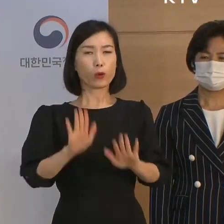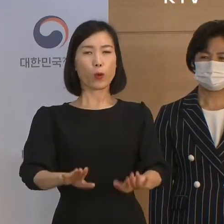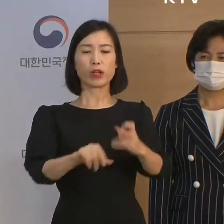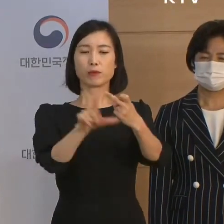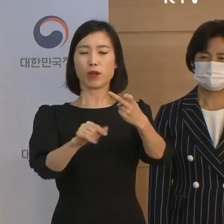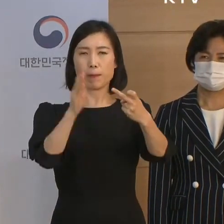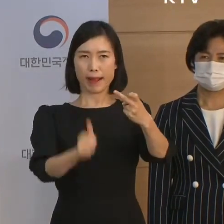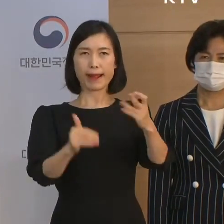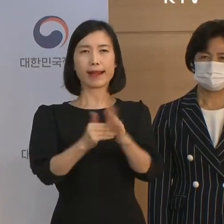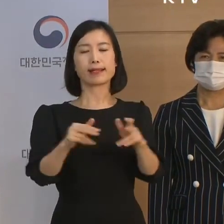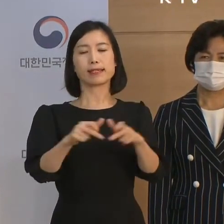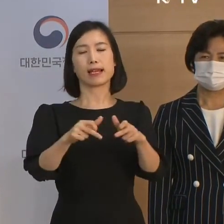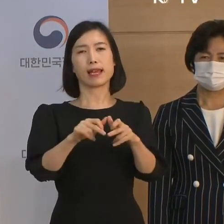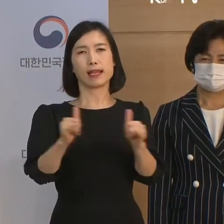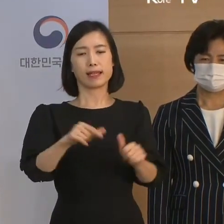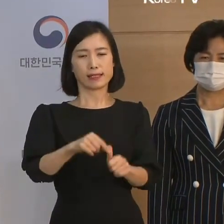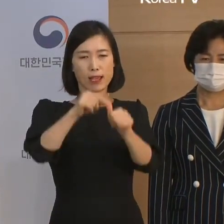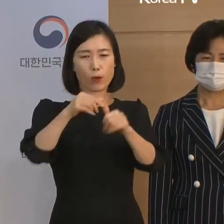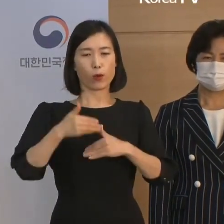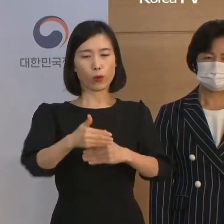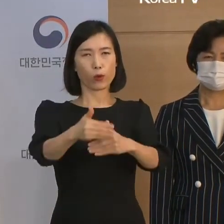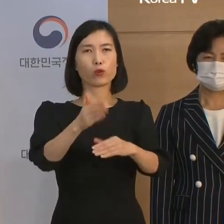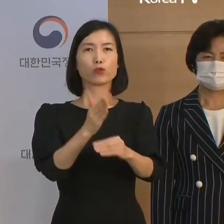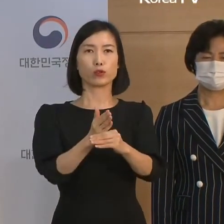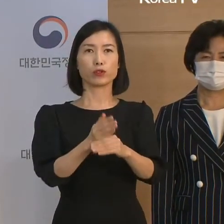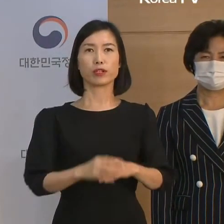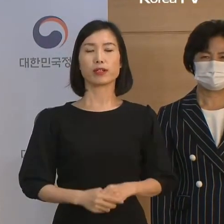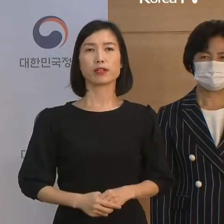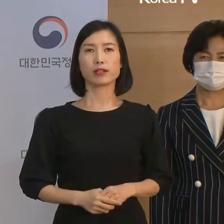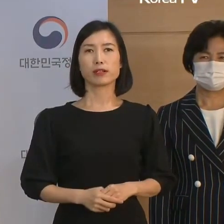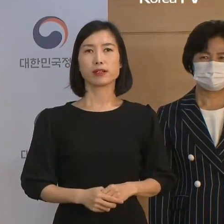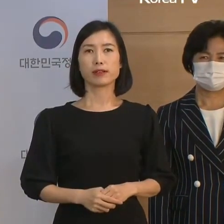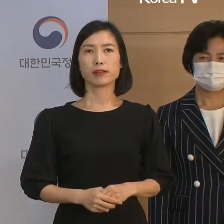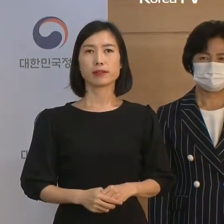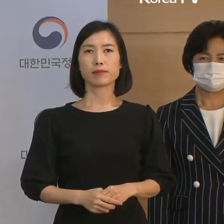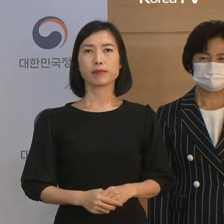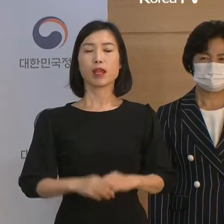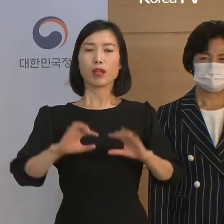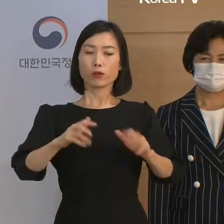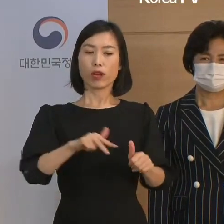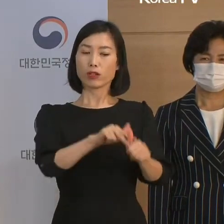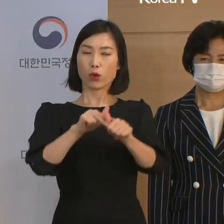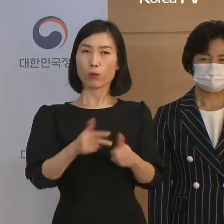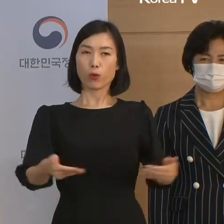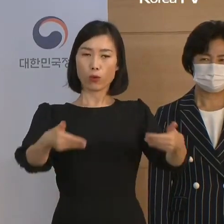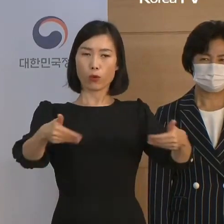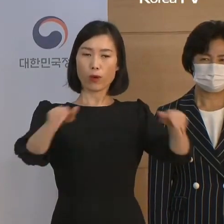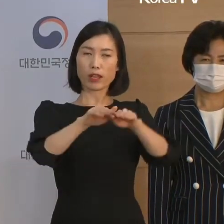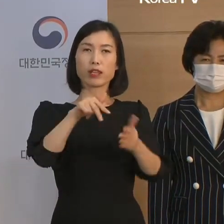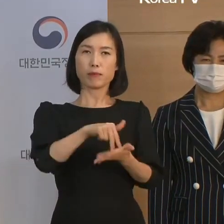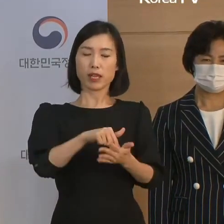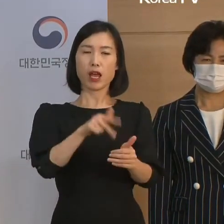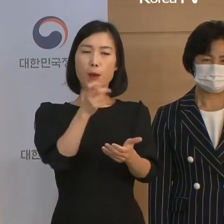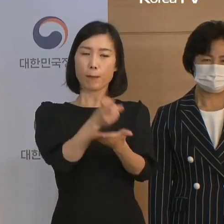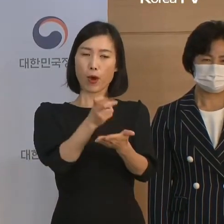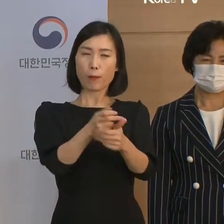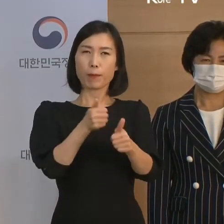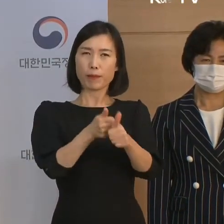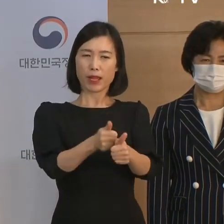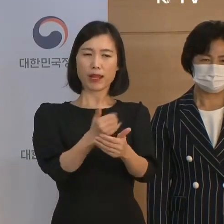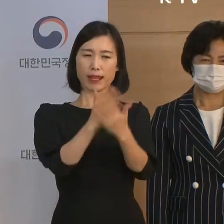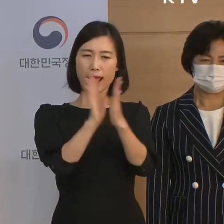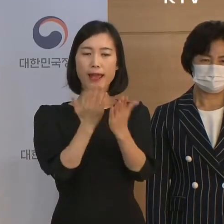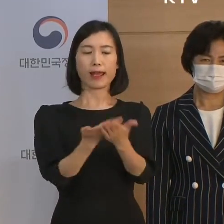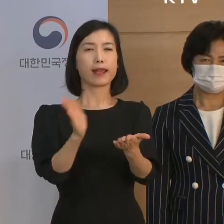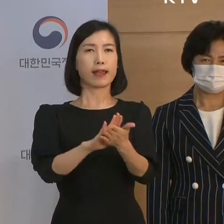장애인 채용 절차를 진행 중에 있습니다. 국가정보원은 법과 제도에 의한 개혁을 완성하기 위해